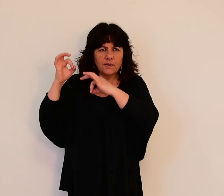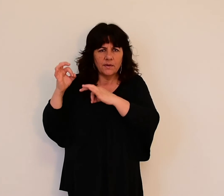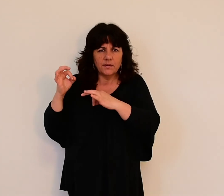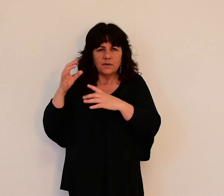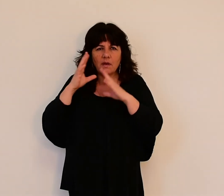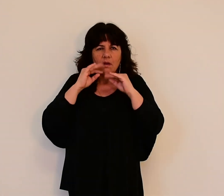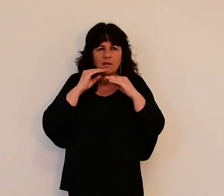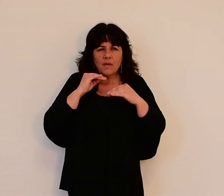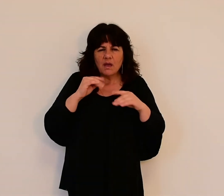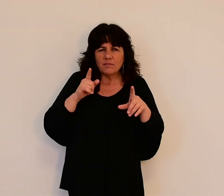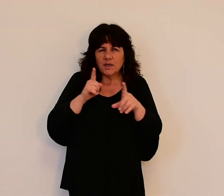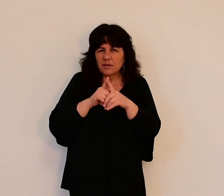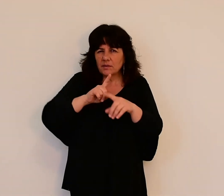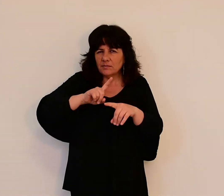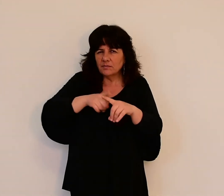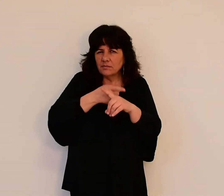profonde frayeur tomba sur lui.